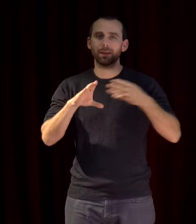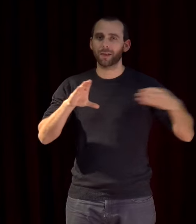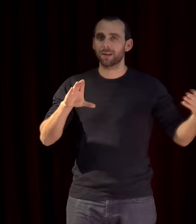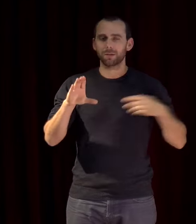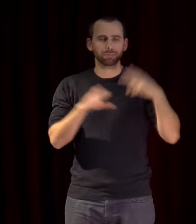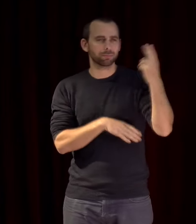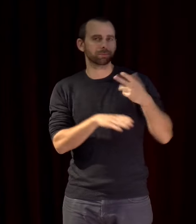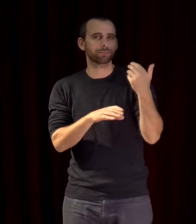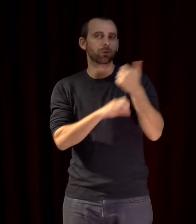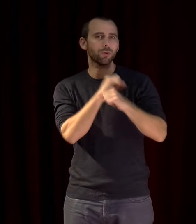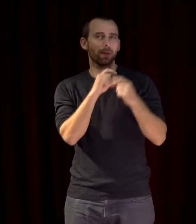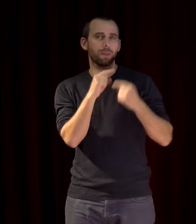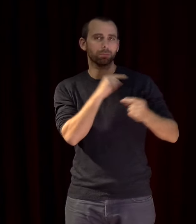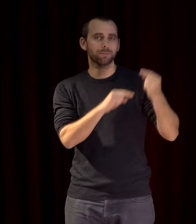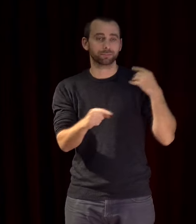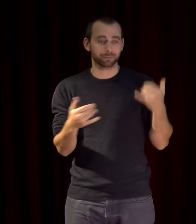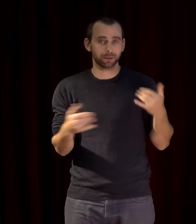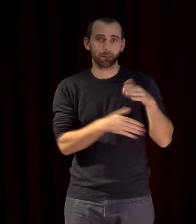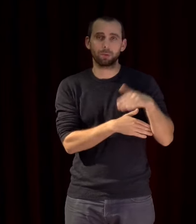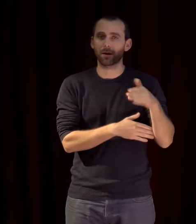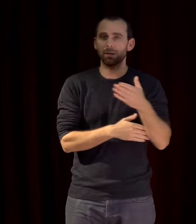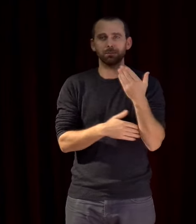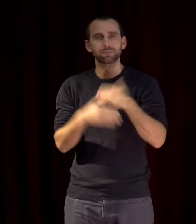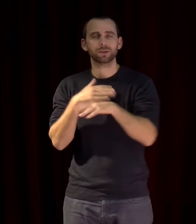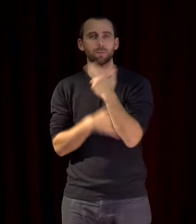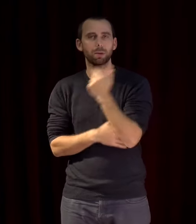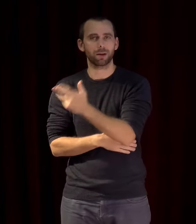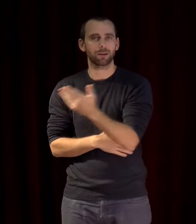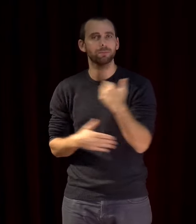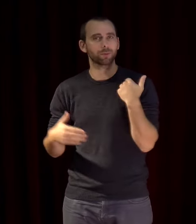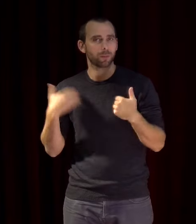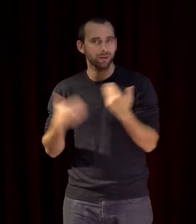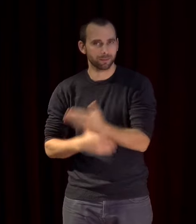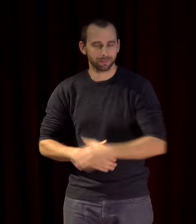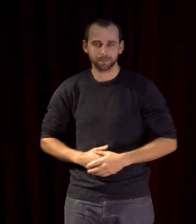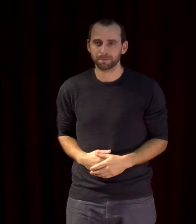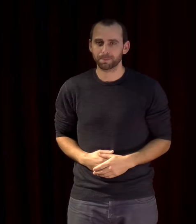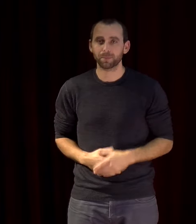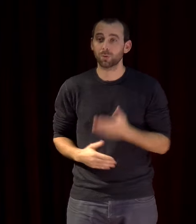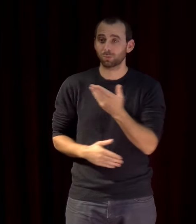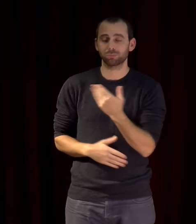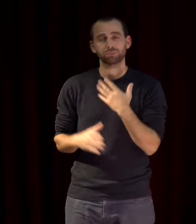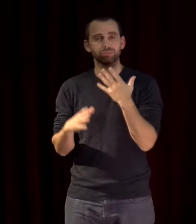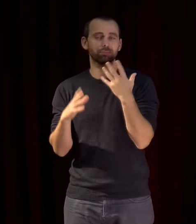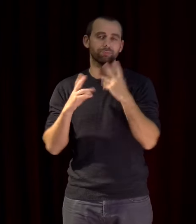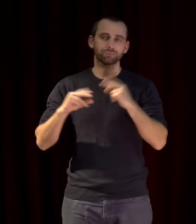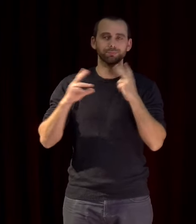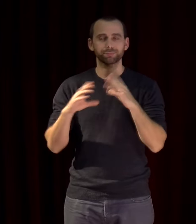exactement à l'Opéra Comédie, et dont je vais vous parler brièvement, mais un petit peu quand même.